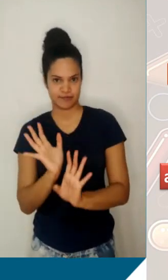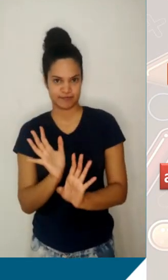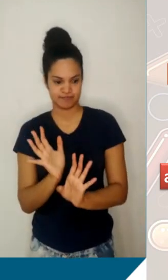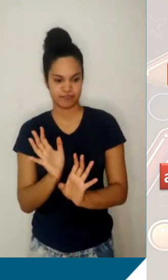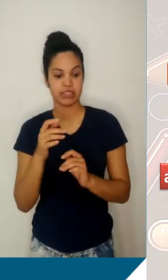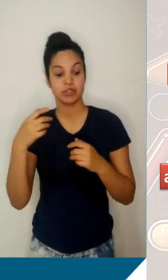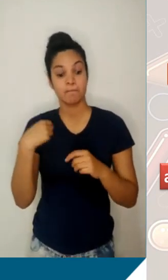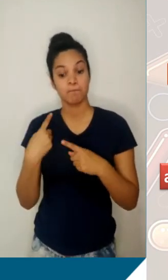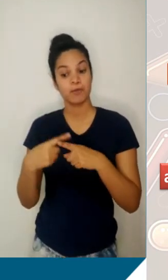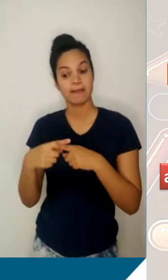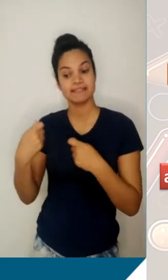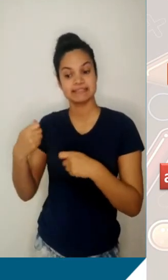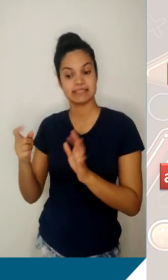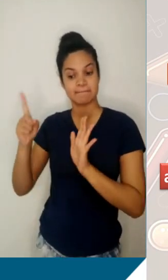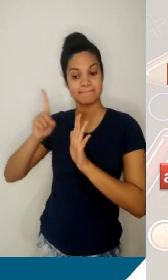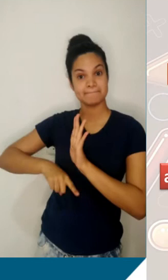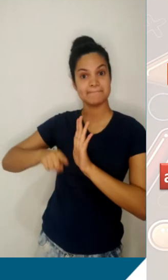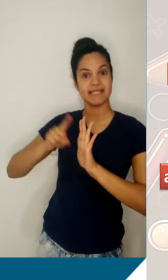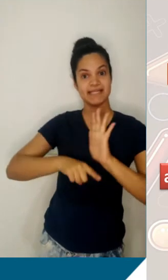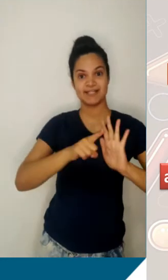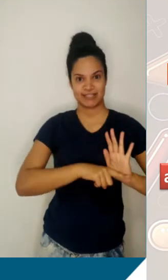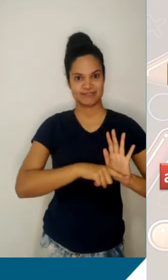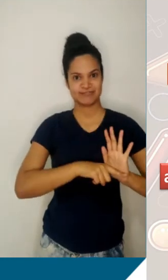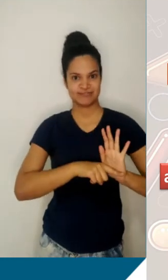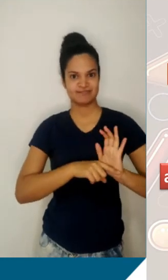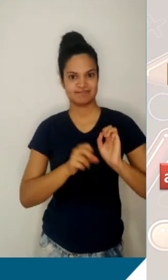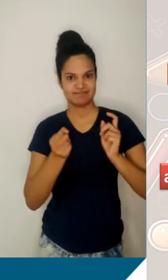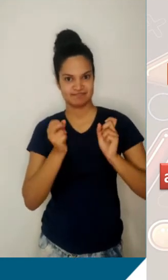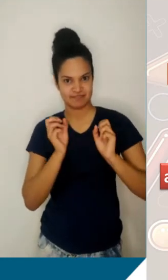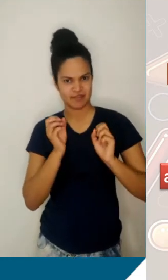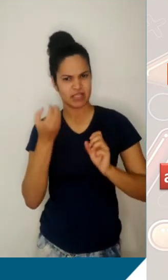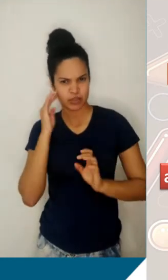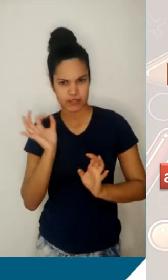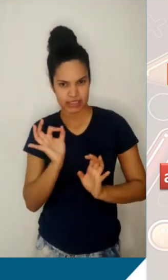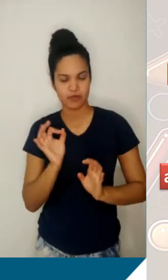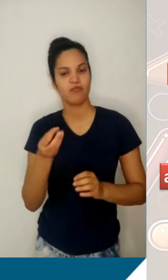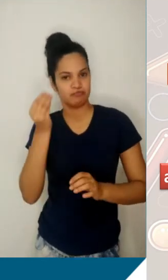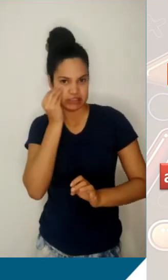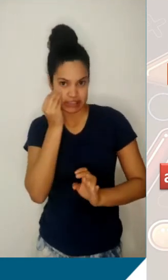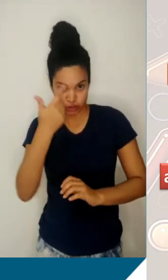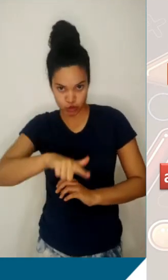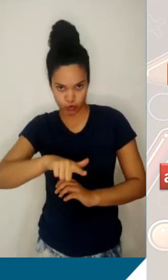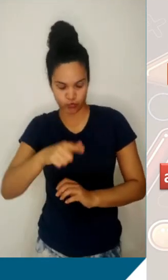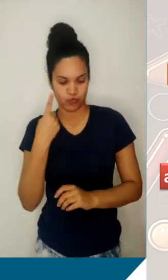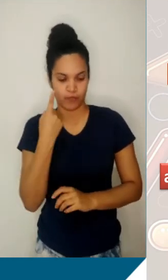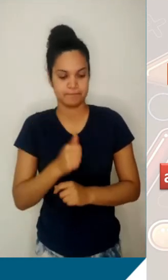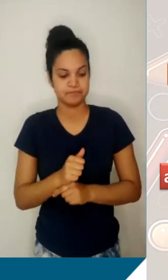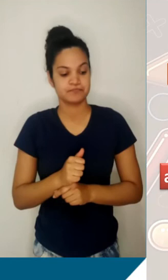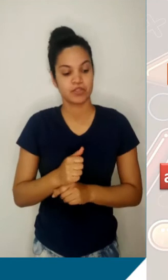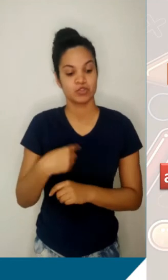retirar duas razões para chegar ao termo de posição 3. Não entendeu? Então, vamos tentar de novo. Olha, agora a gente